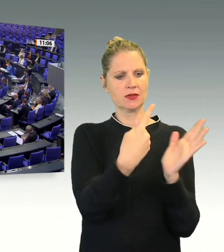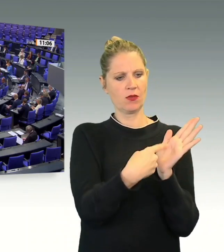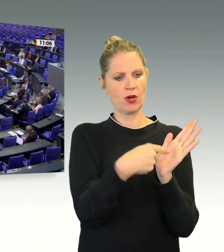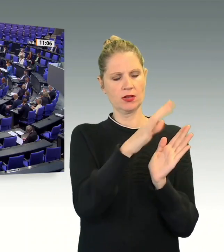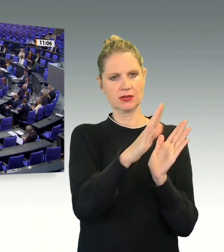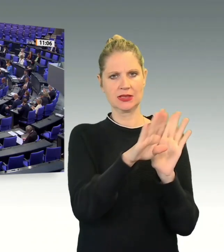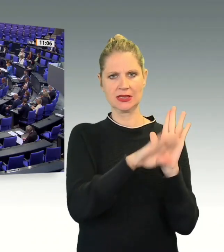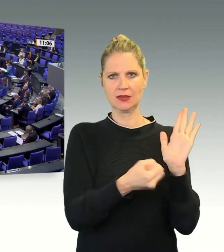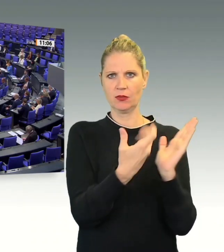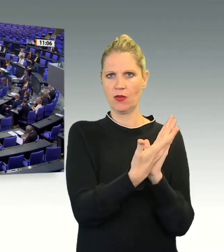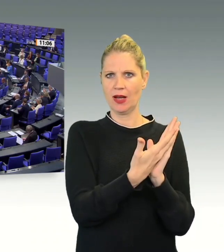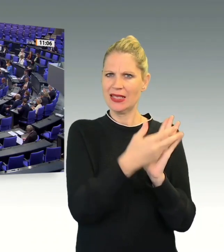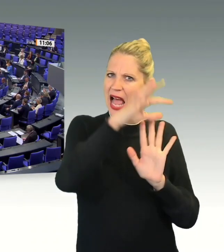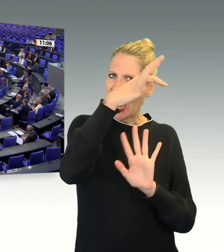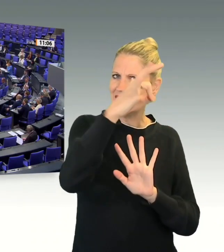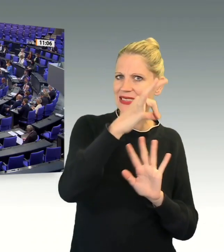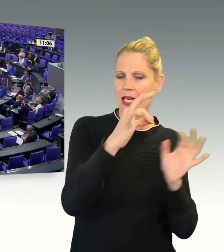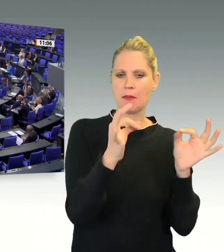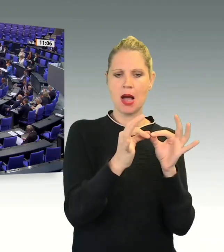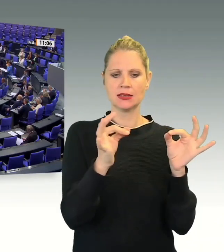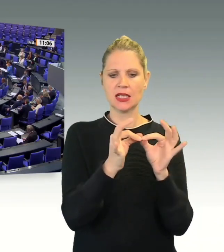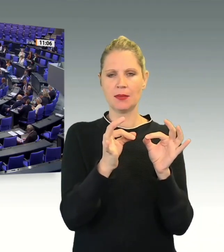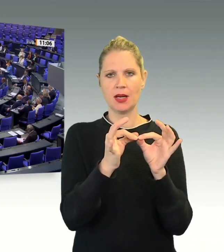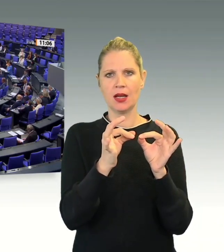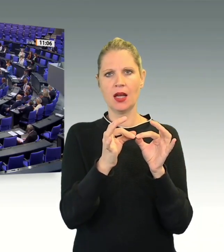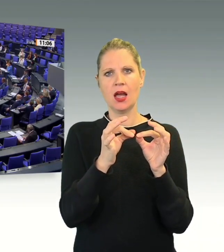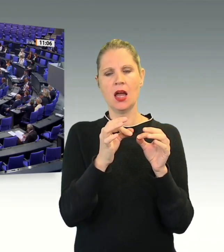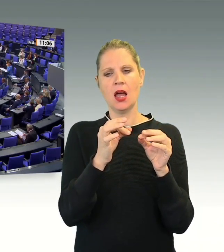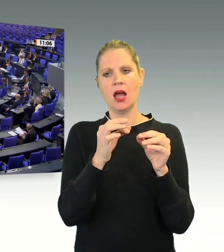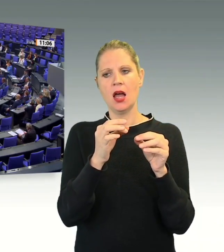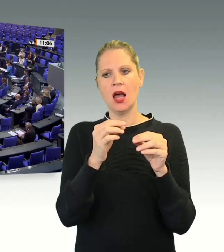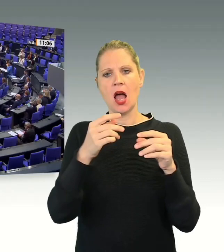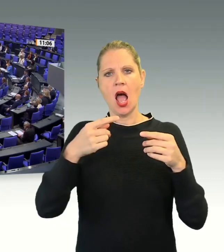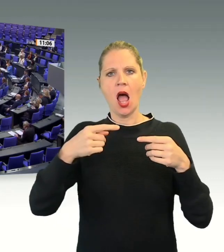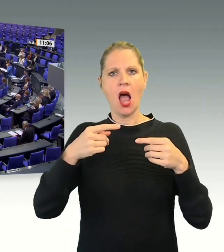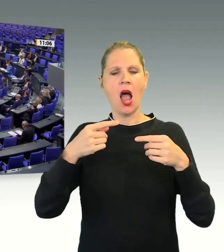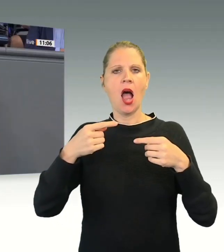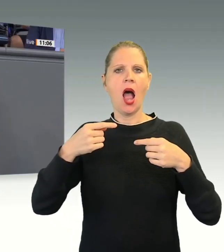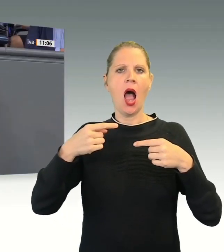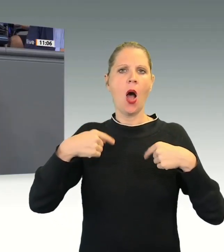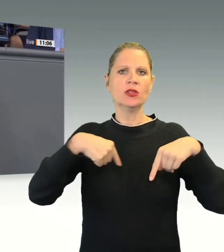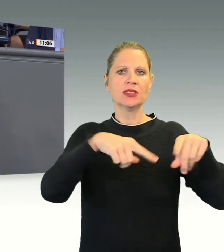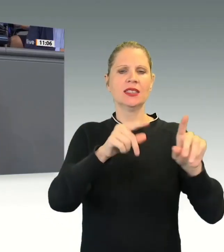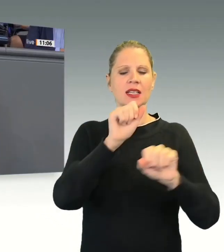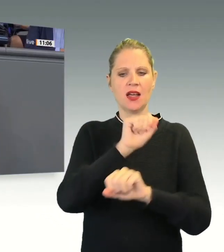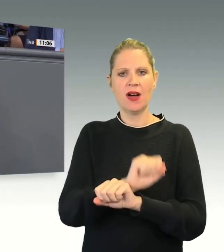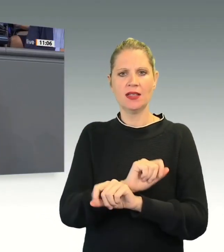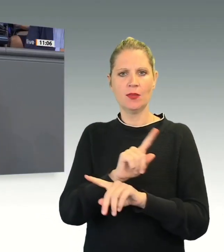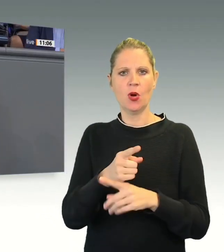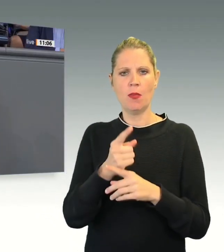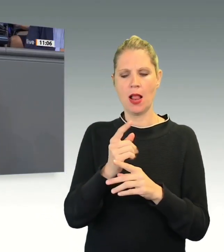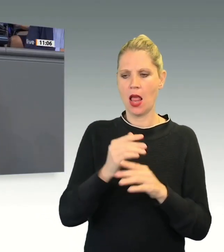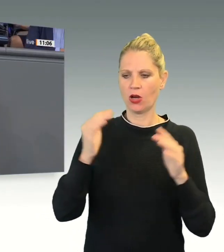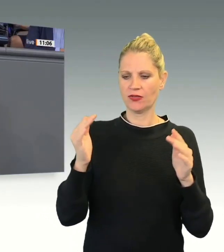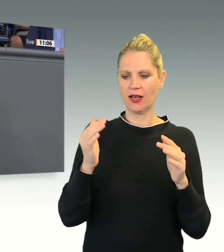Maßnahme die Ausweitung des Ausreisegewahrsams nach § 62 b Aufenthaltsgesetz von 10 auf